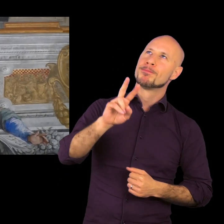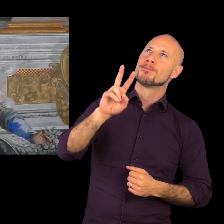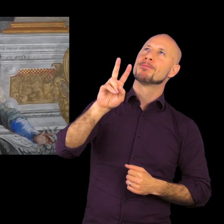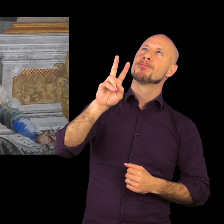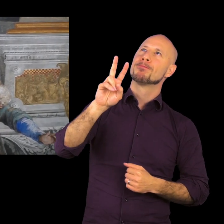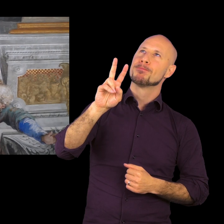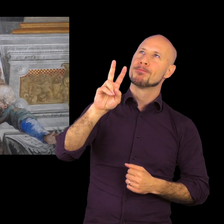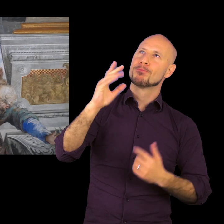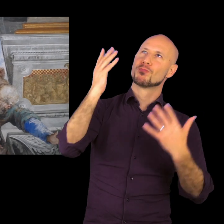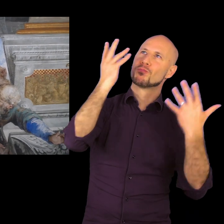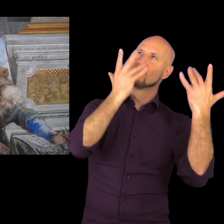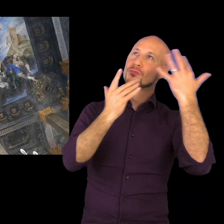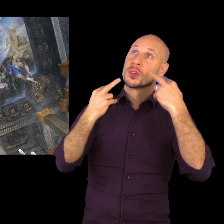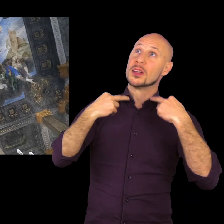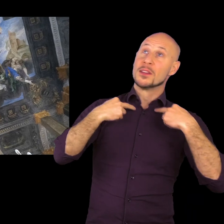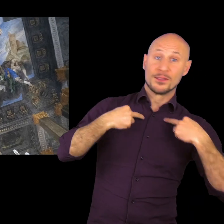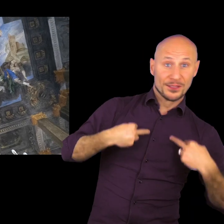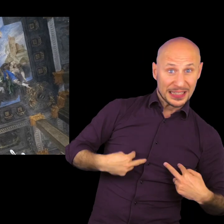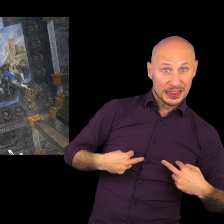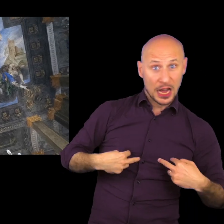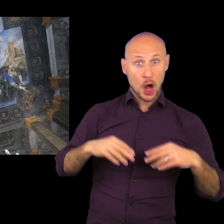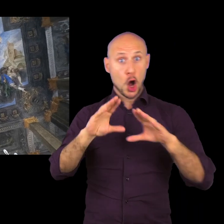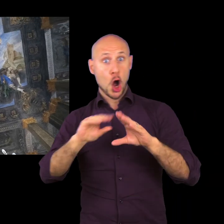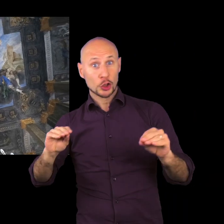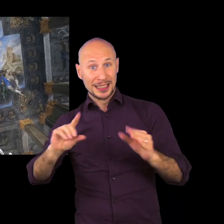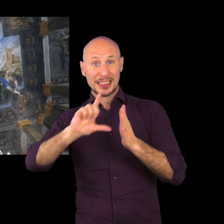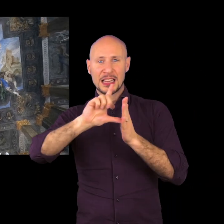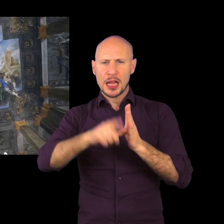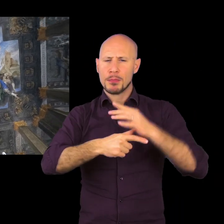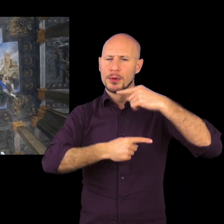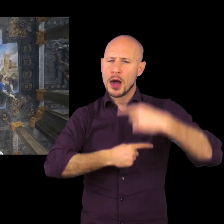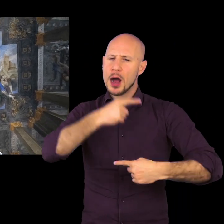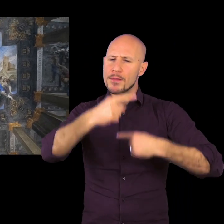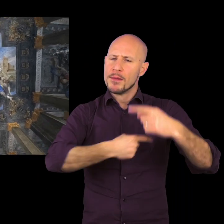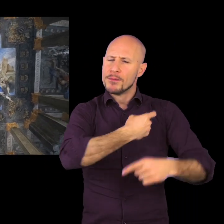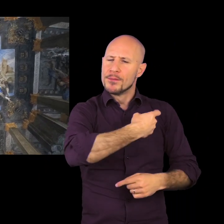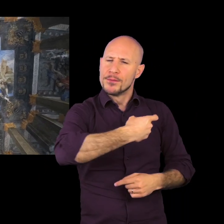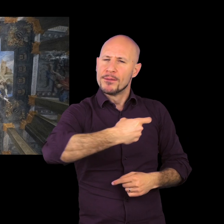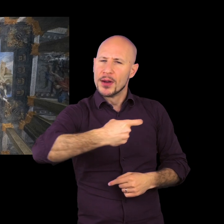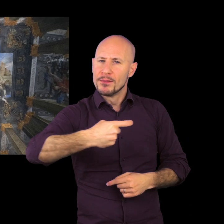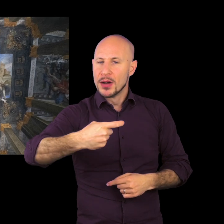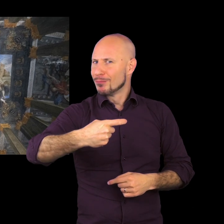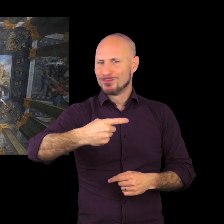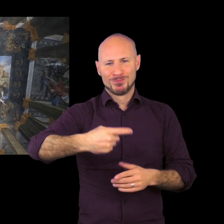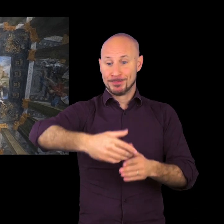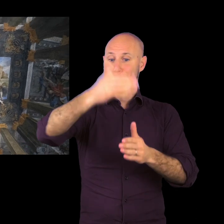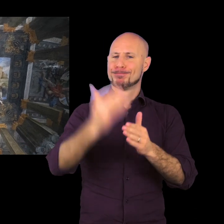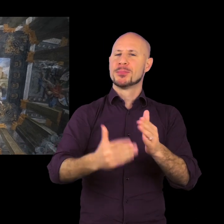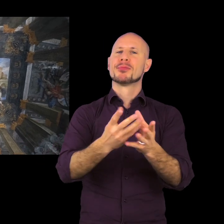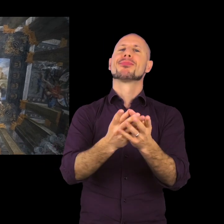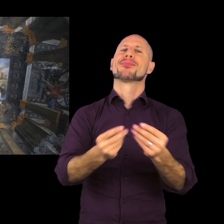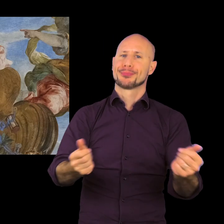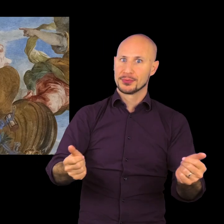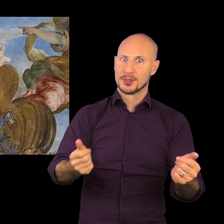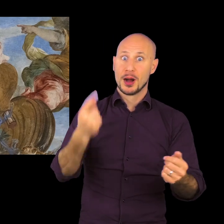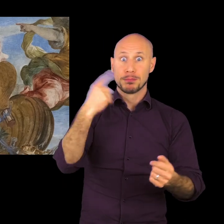precarietà della vita, sull'instabilità delle cose terrene perché il carro del tempo travolge armi, travolge gioielli,